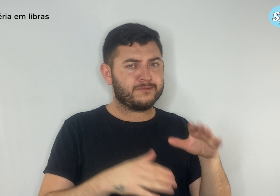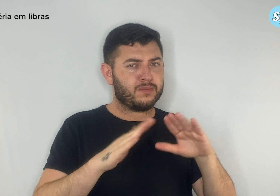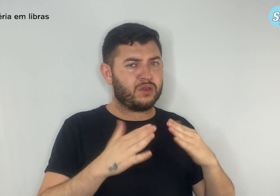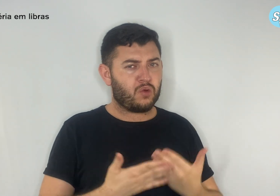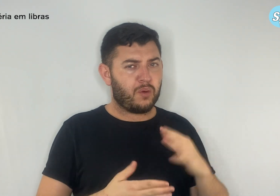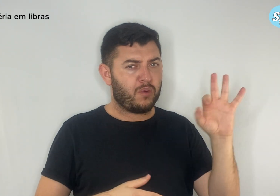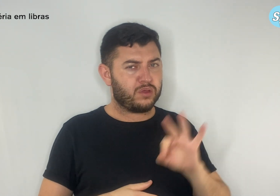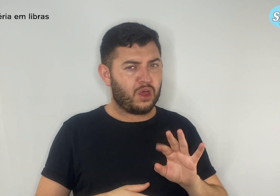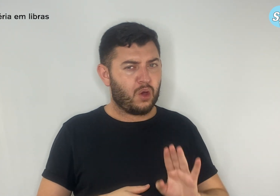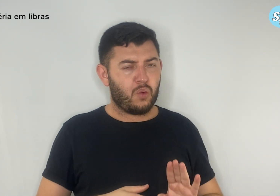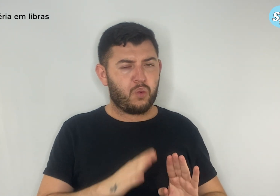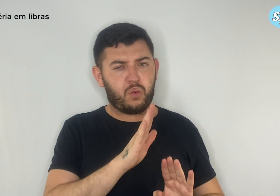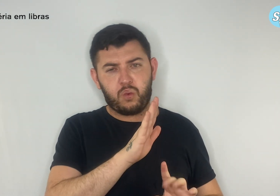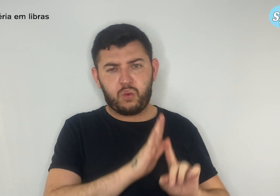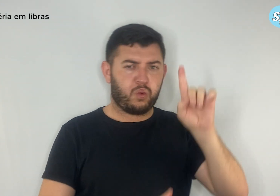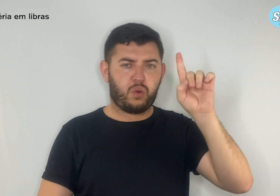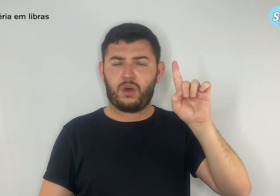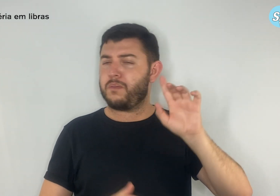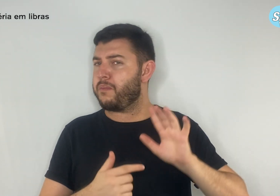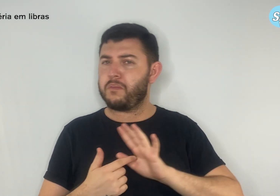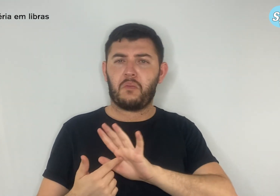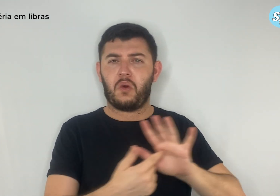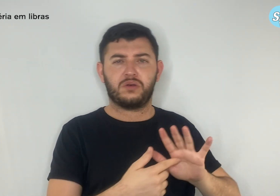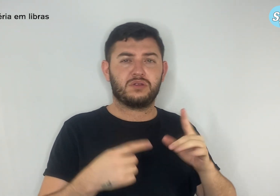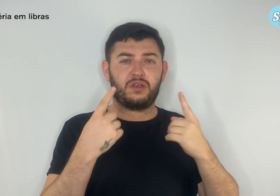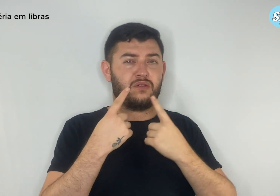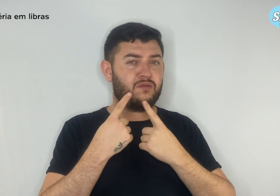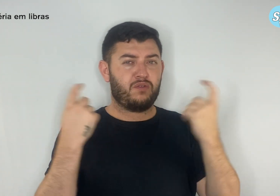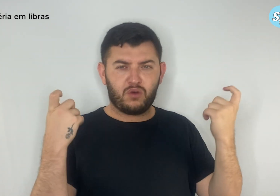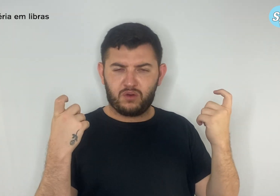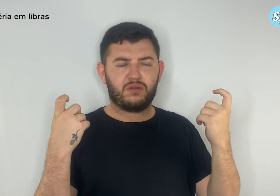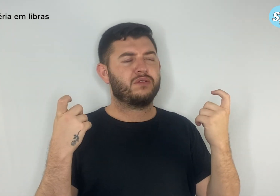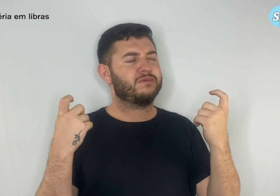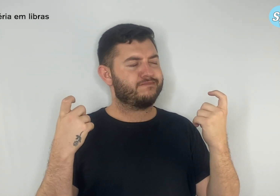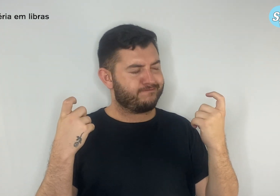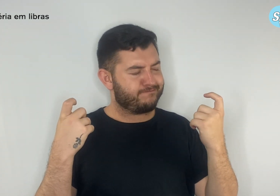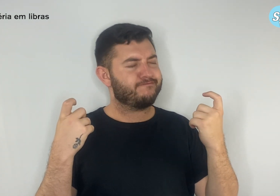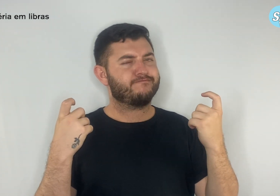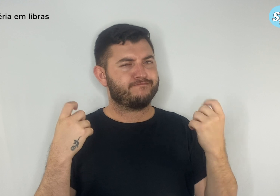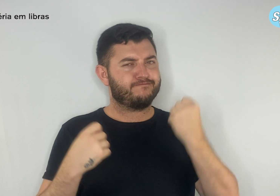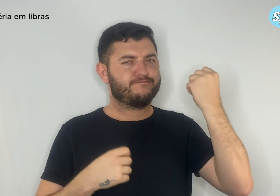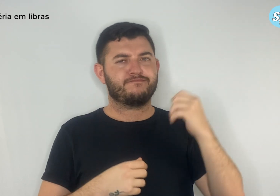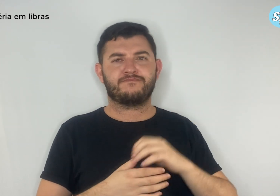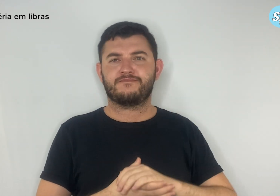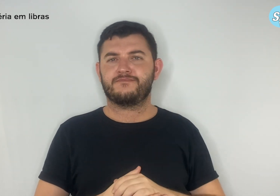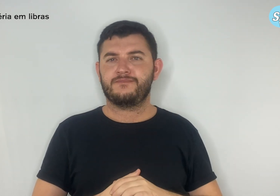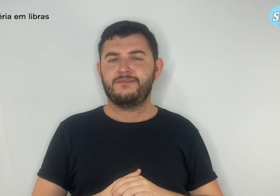somando-se a episódios violentos de outras naturezas. Além disso, um